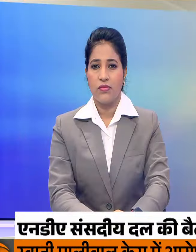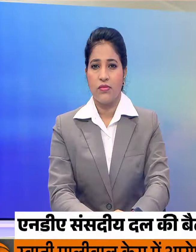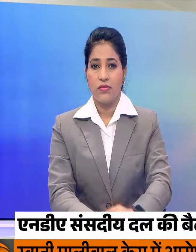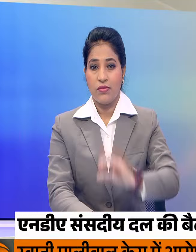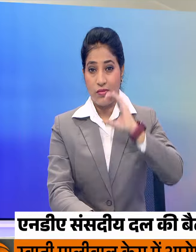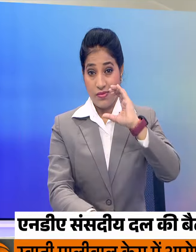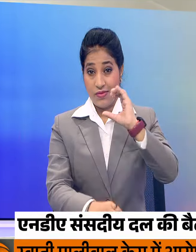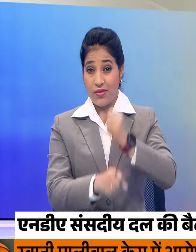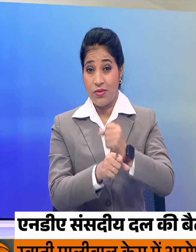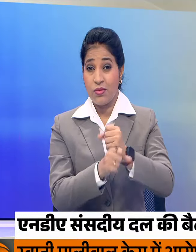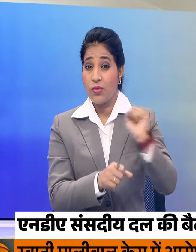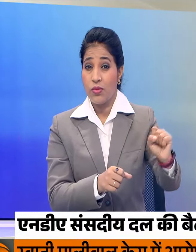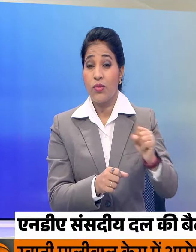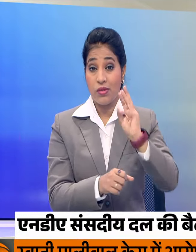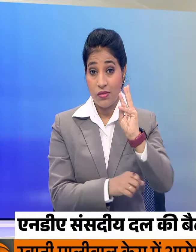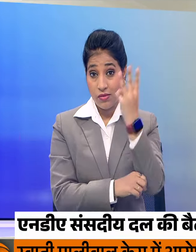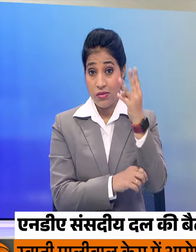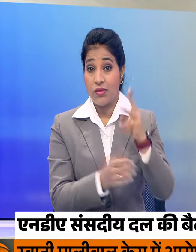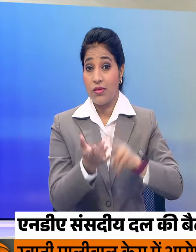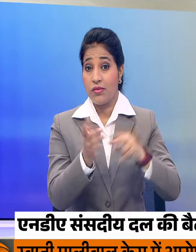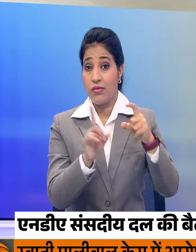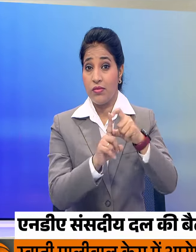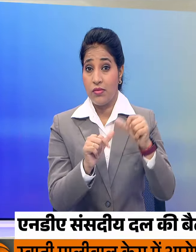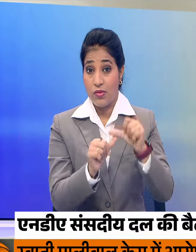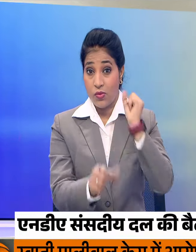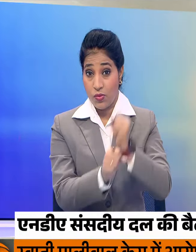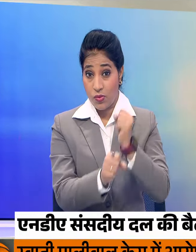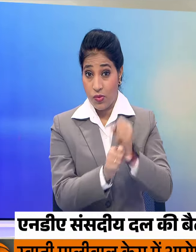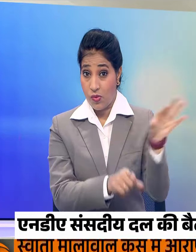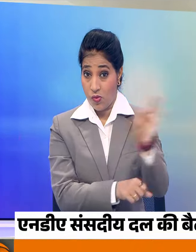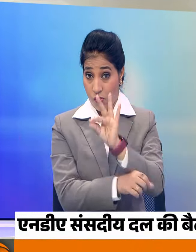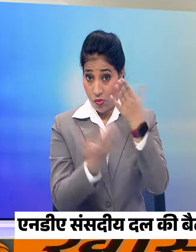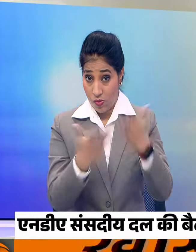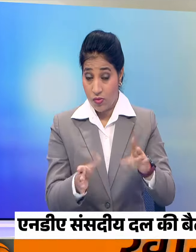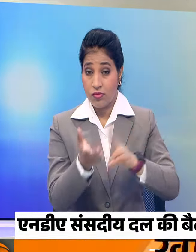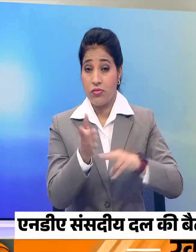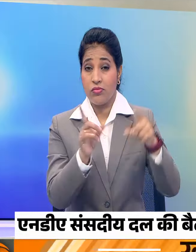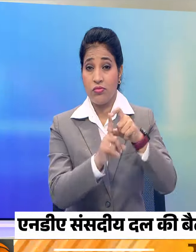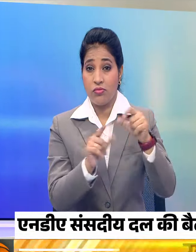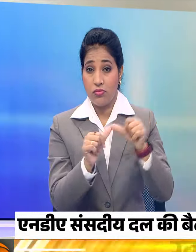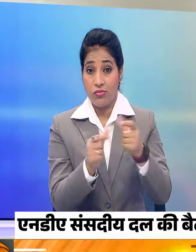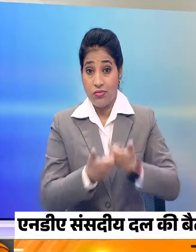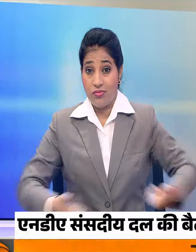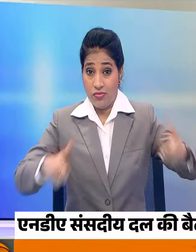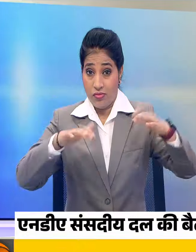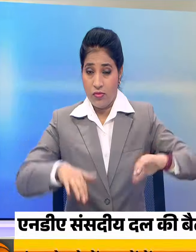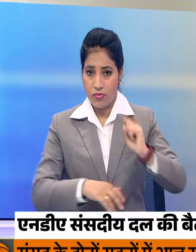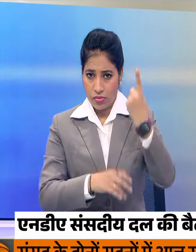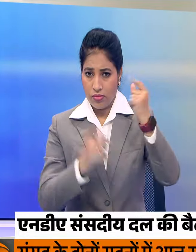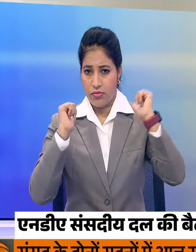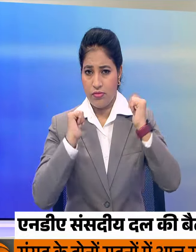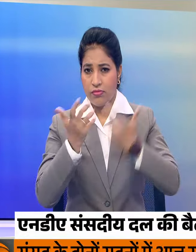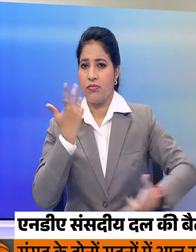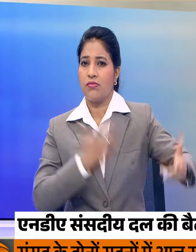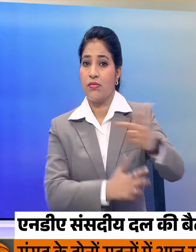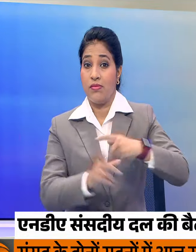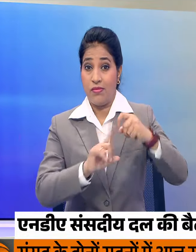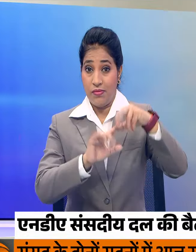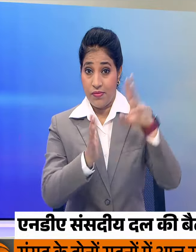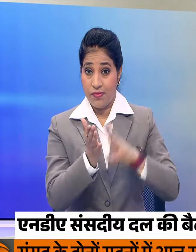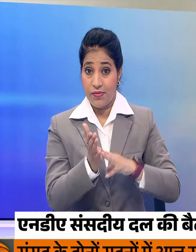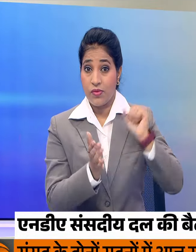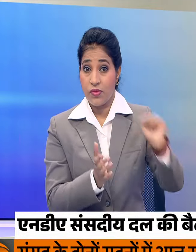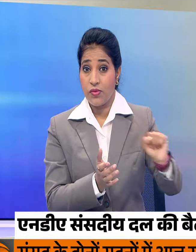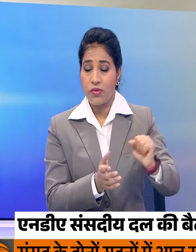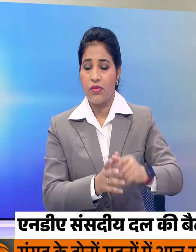केंद्र मिला गतार तीसरी बार एंडिये की सरकार बनने के बाद, एंडिये सांसदों की पहली बैठक, आज बैठक में प्रधानमंत्री का